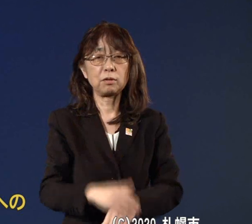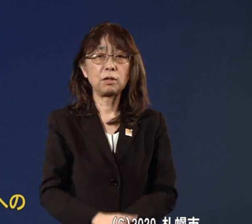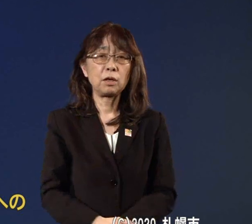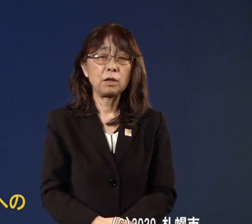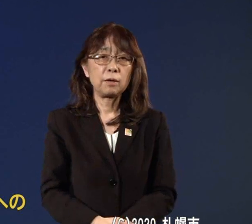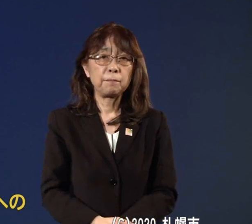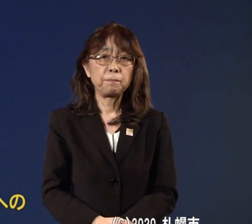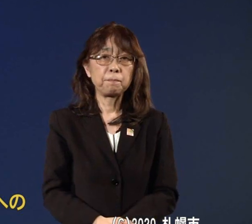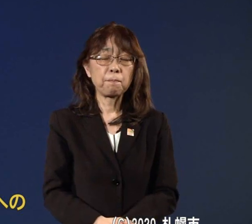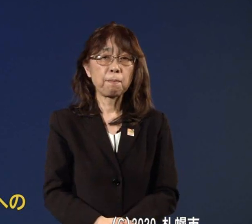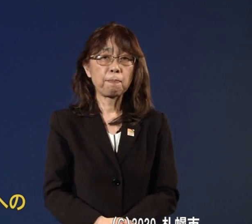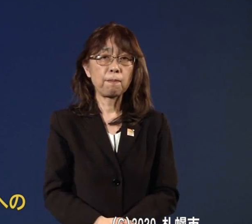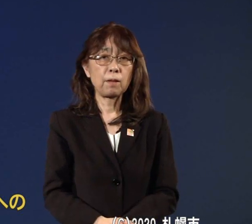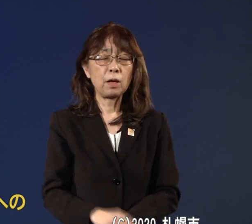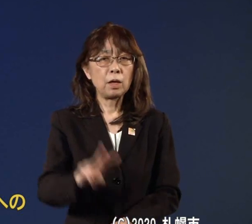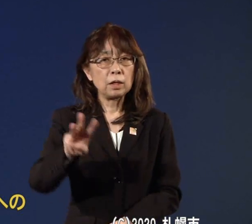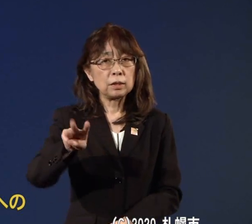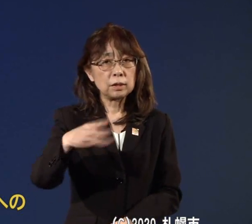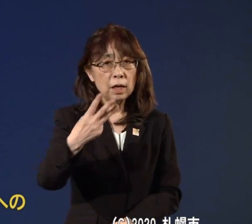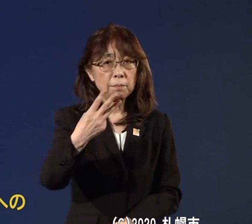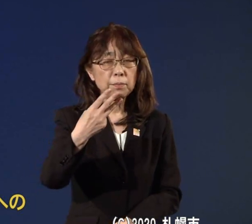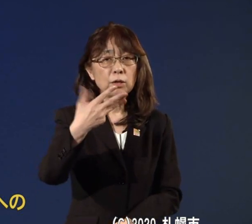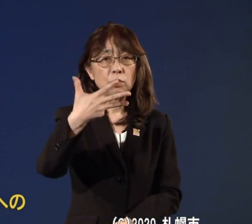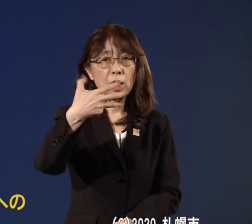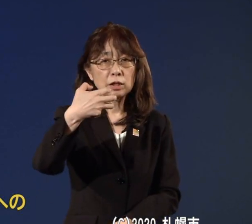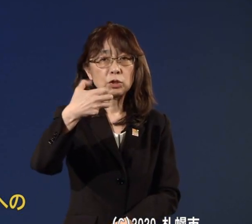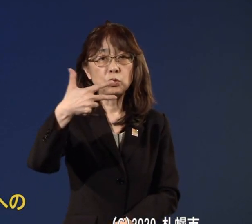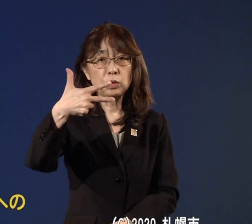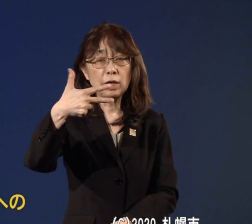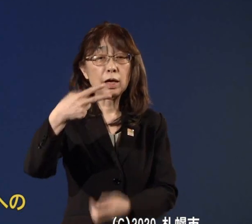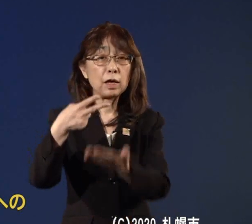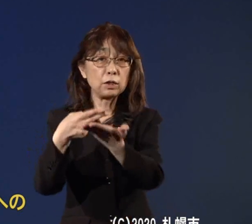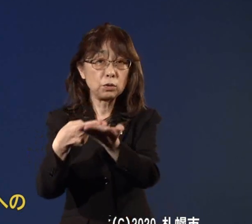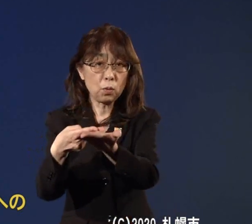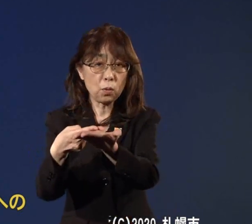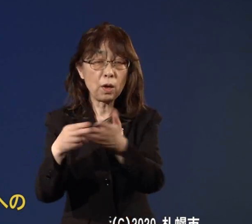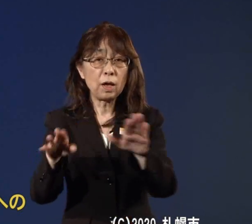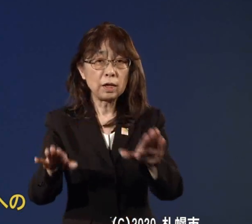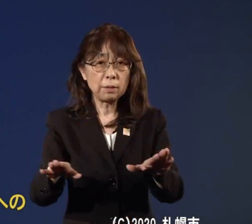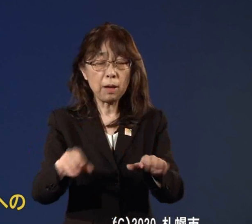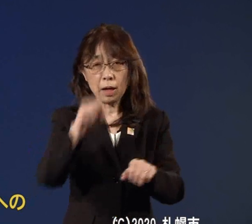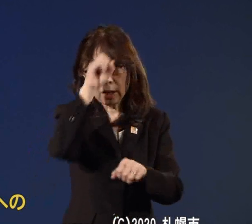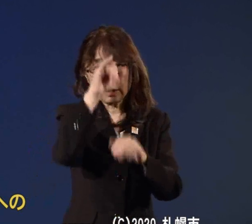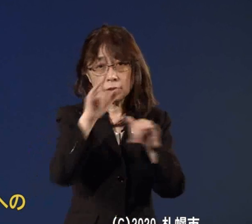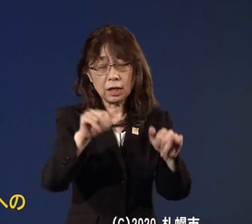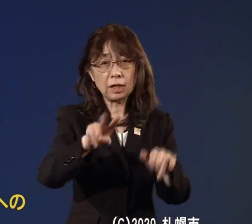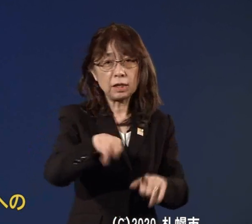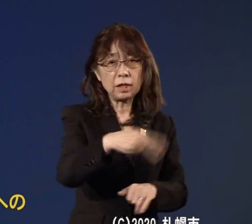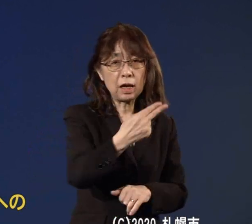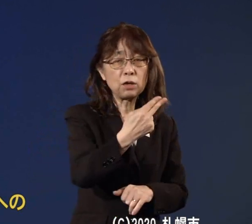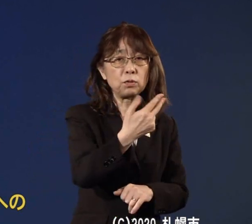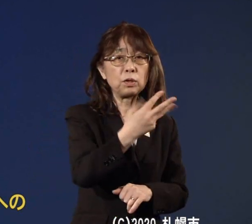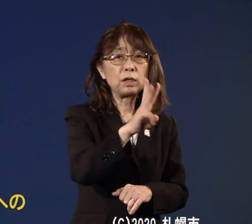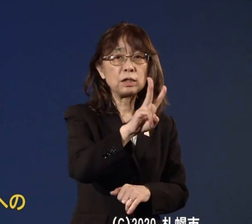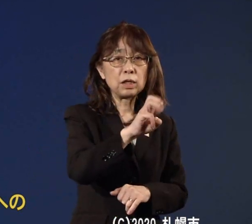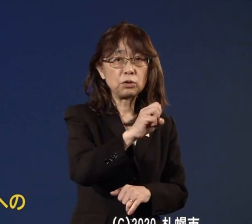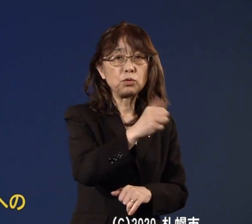その意味では387床で現在の患者さんが236という状況でありますけれども